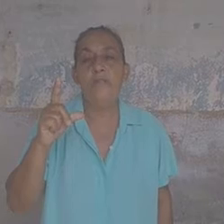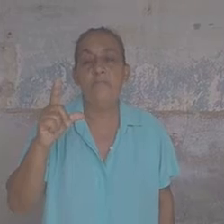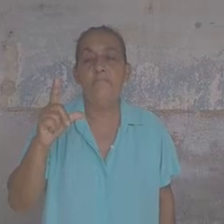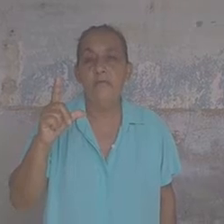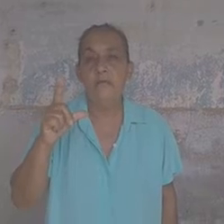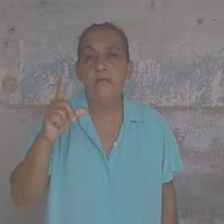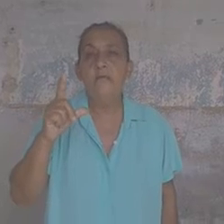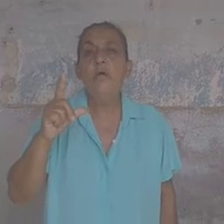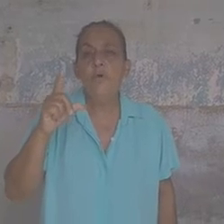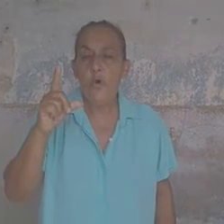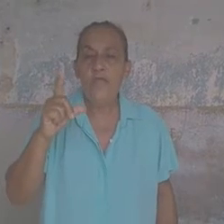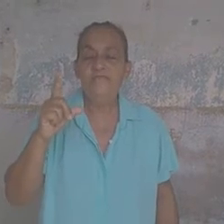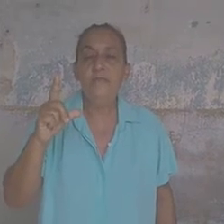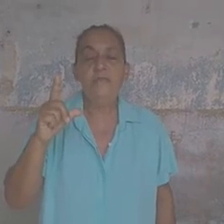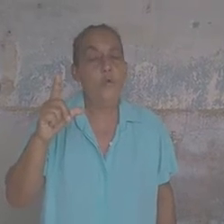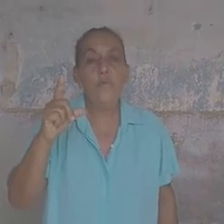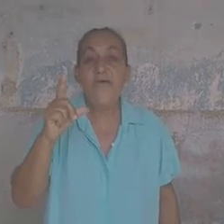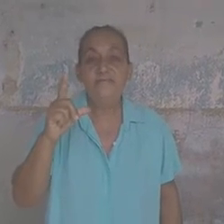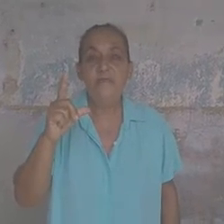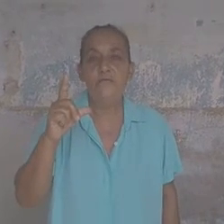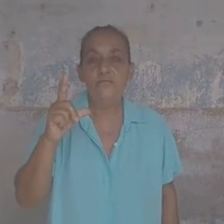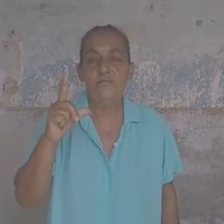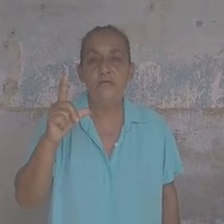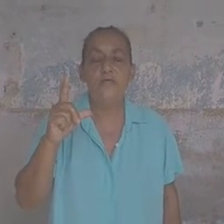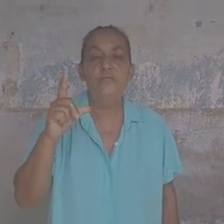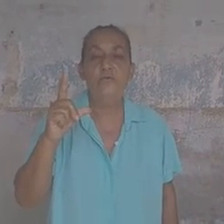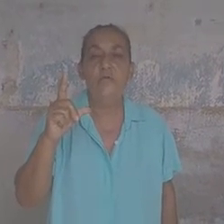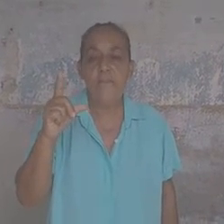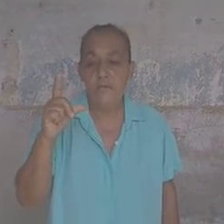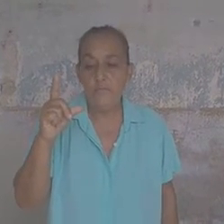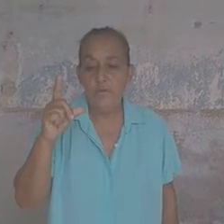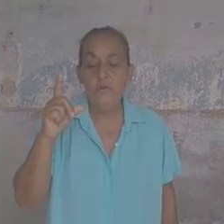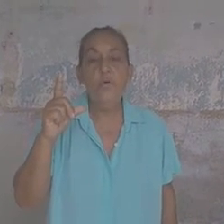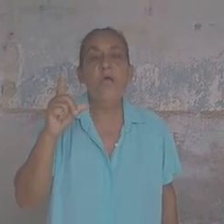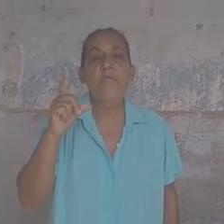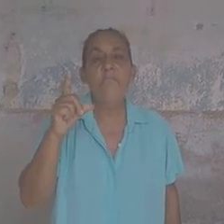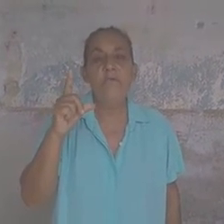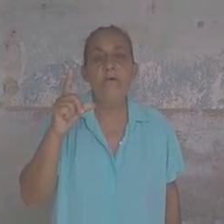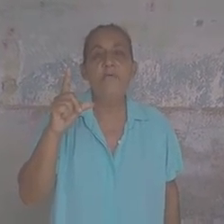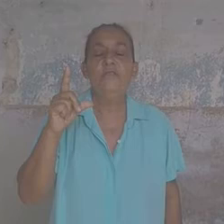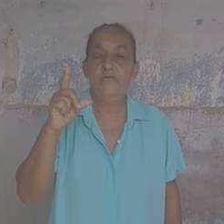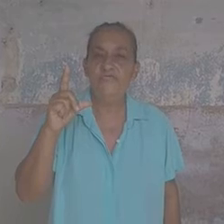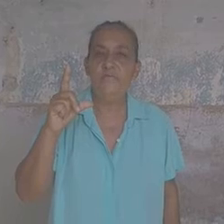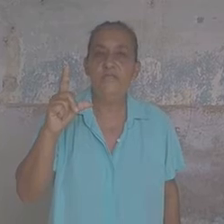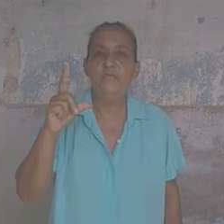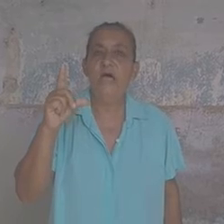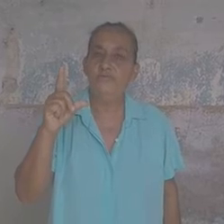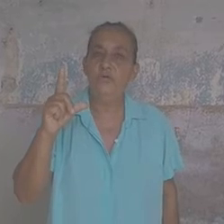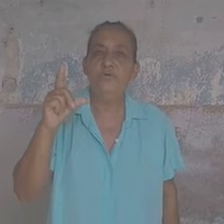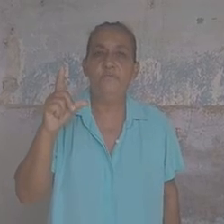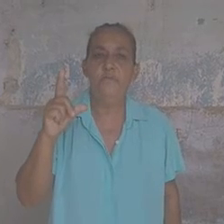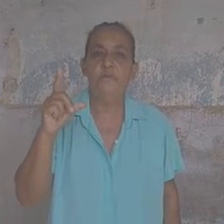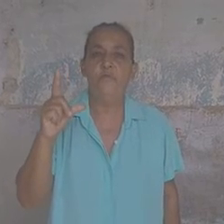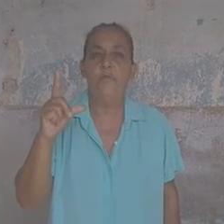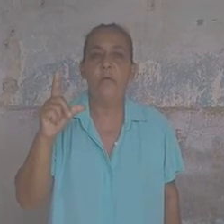también cogerse, robarse la ayuda? Que estos hermanos nos han enviado generosamente a todo el pueblo de Cuba.